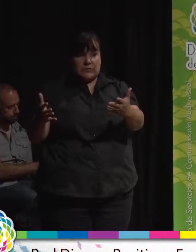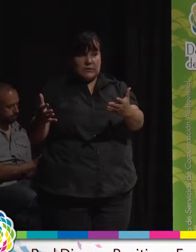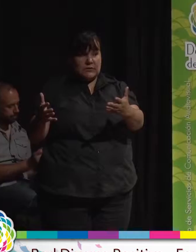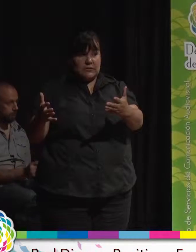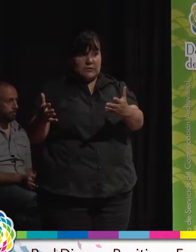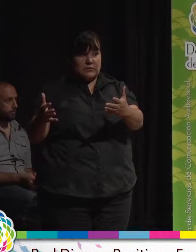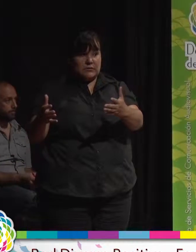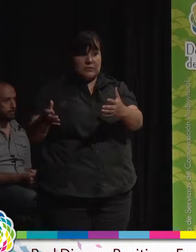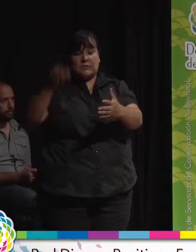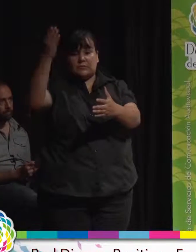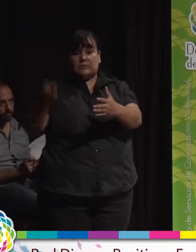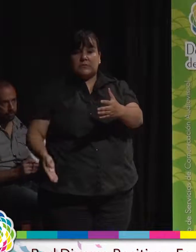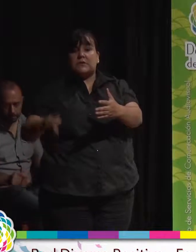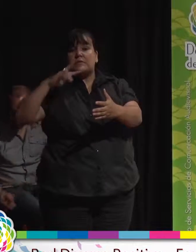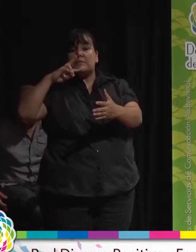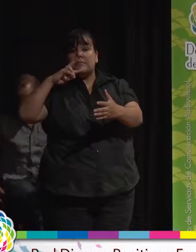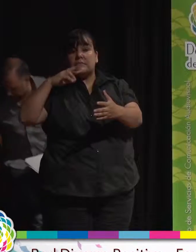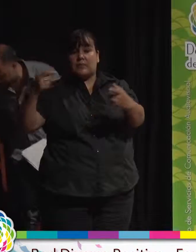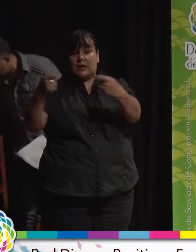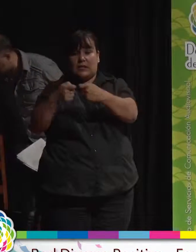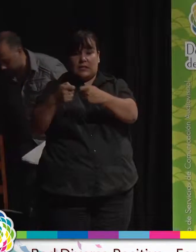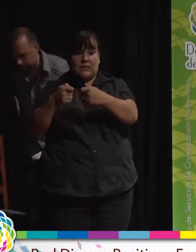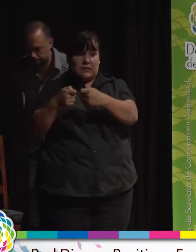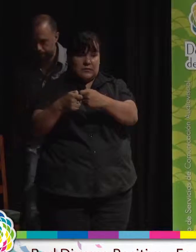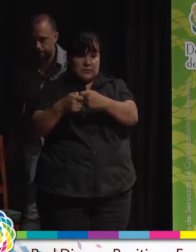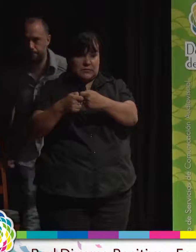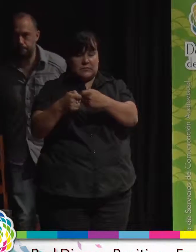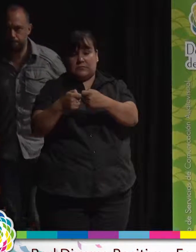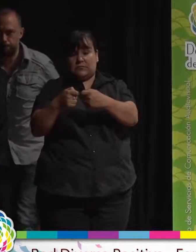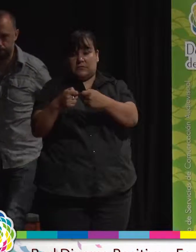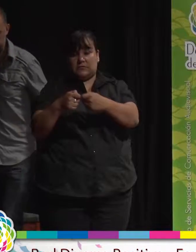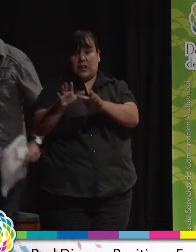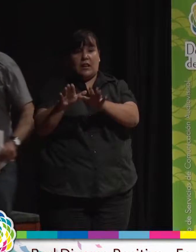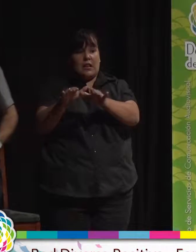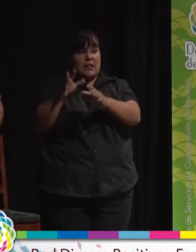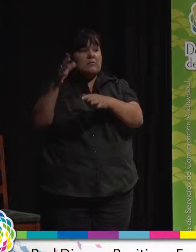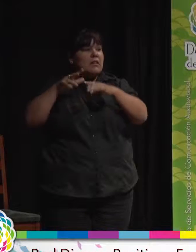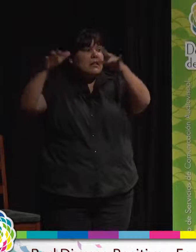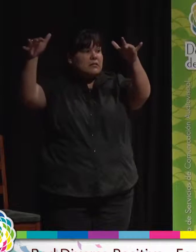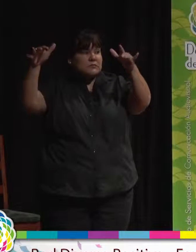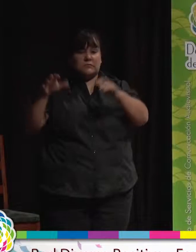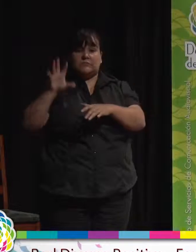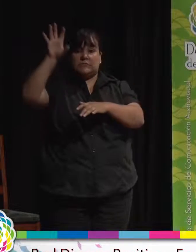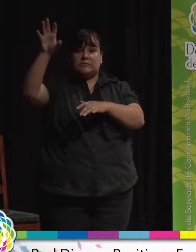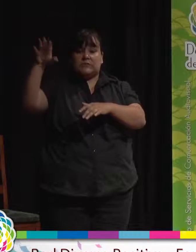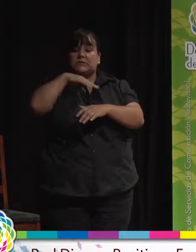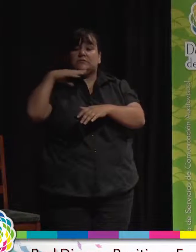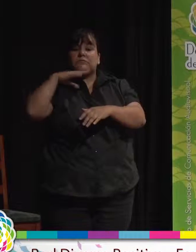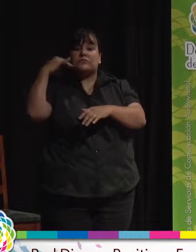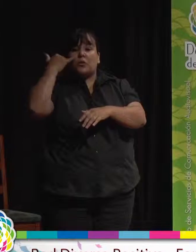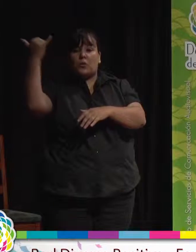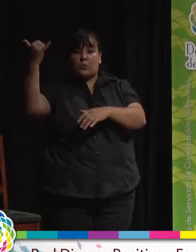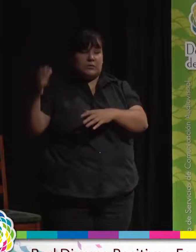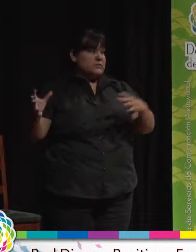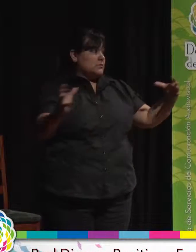Tramontini, Organización Alas del Alma, de San Salvador de Jujuy. Recibimos a Carla Estrella del